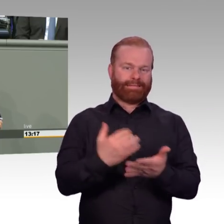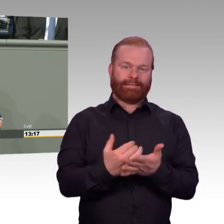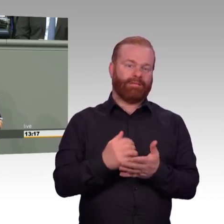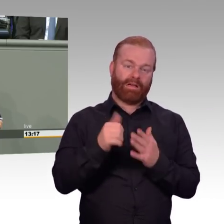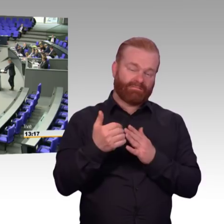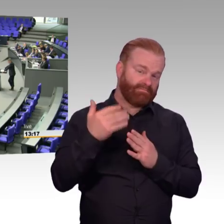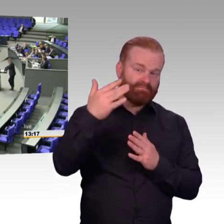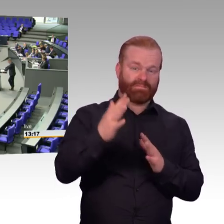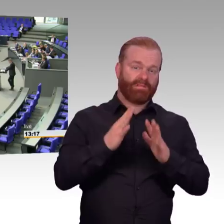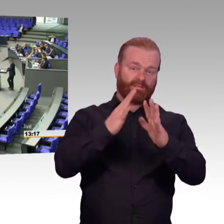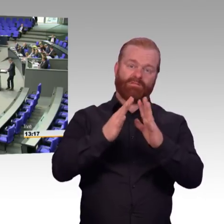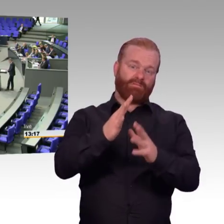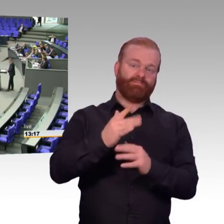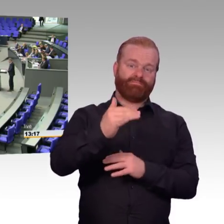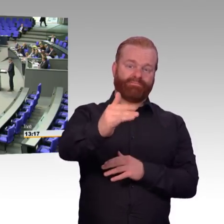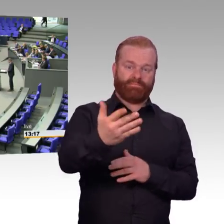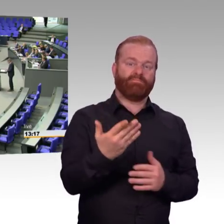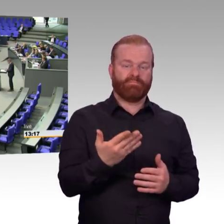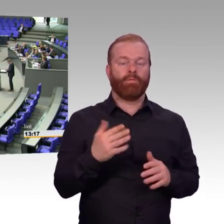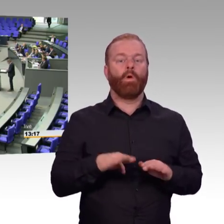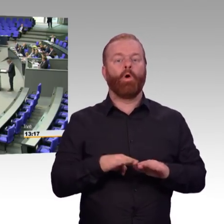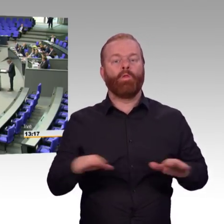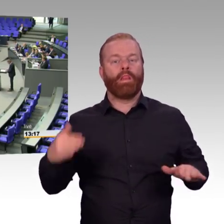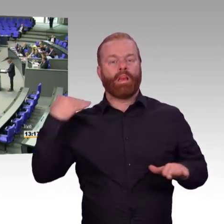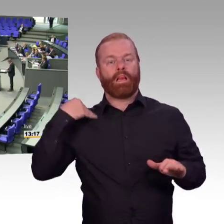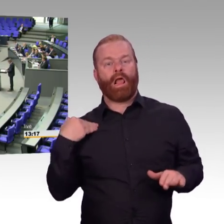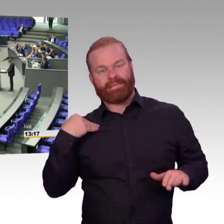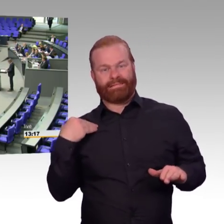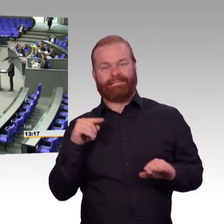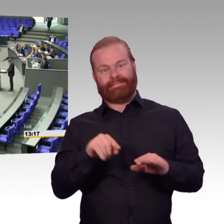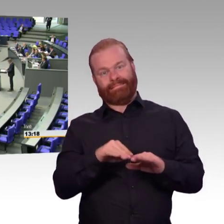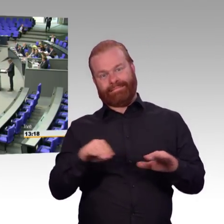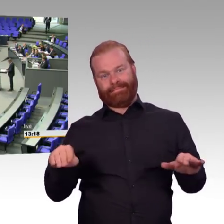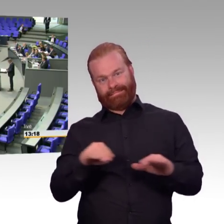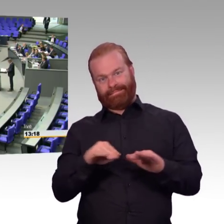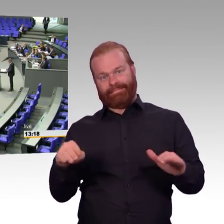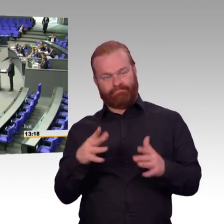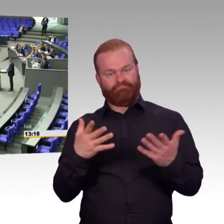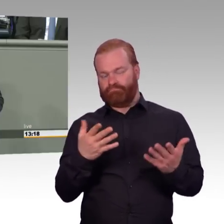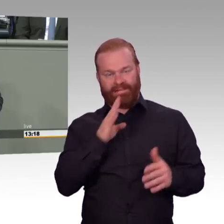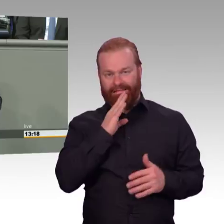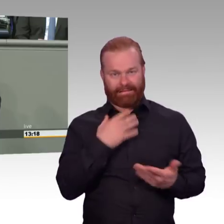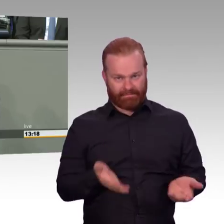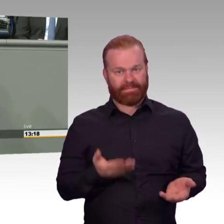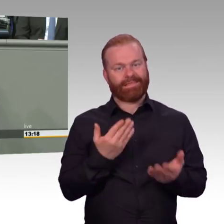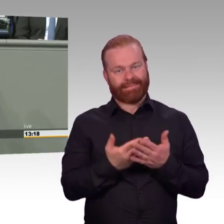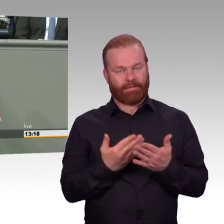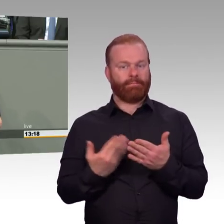Der Kohleausstieg wird rein ideologisch begründet. Grundlage ist die Hypothese, dass der Mensch mit seinen CO2-Emissionen die